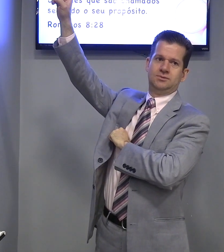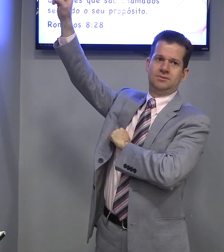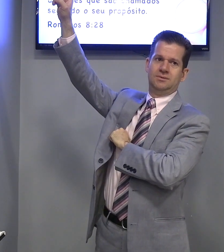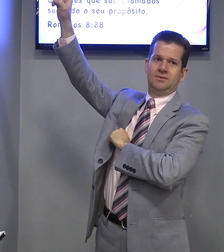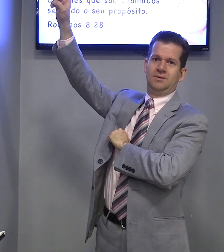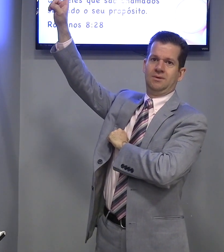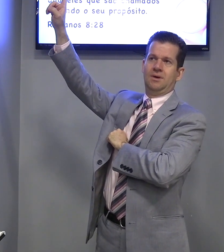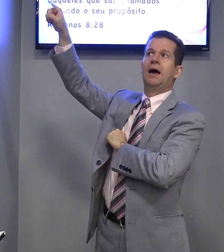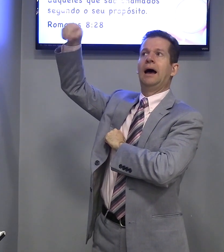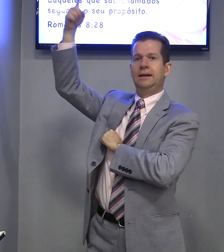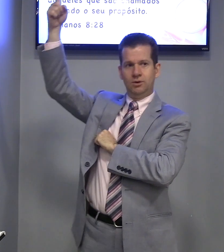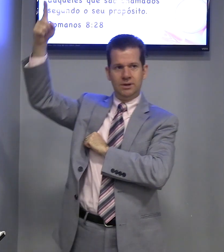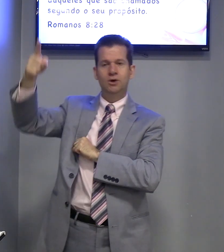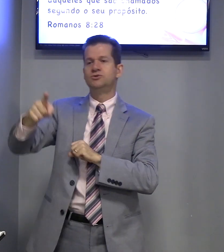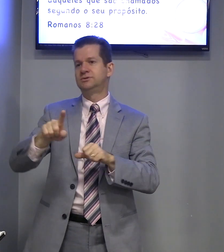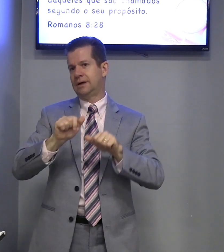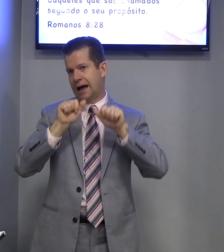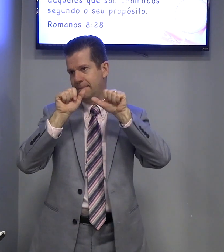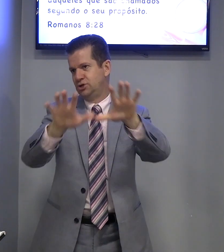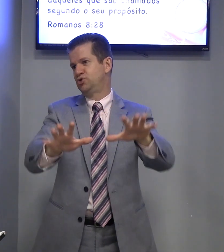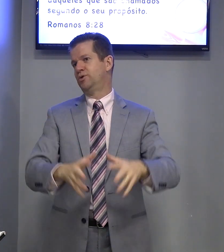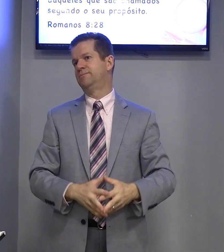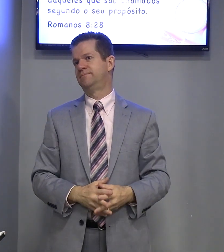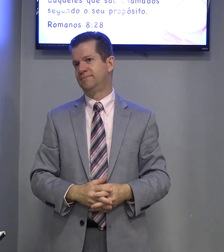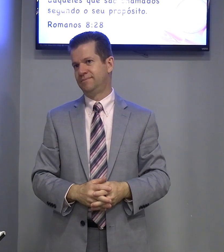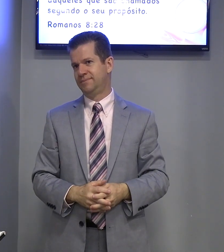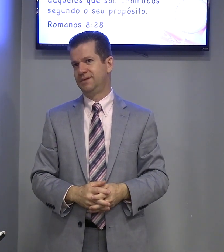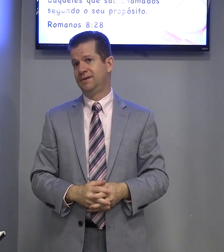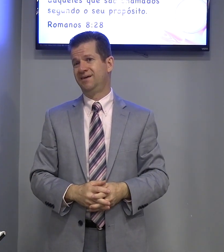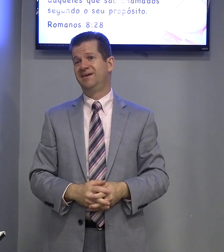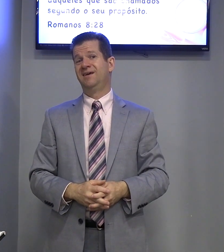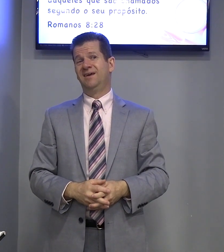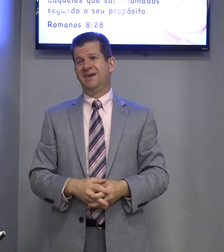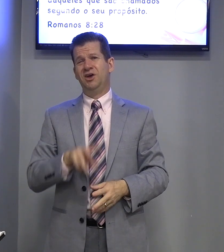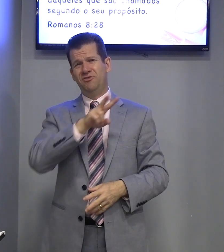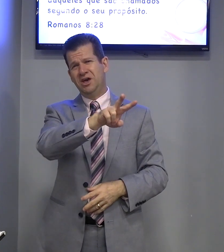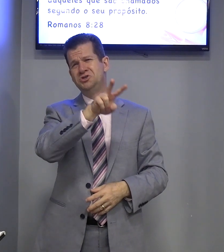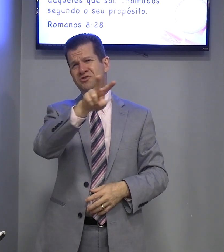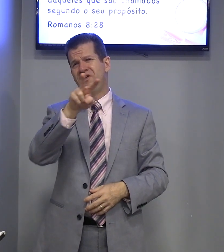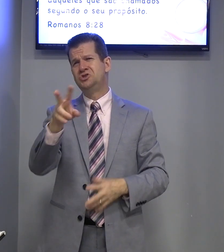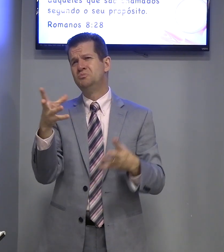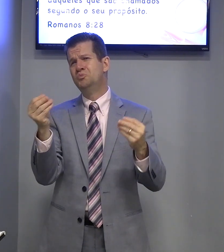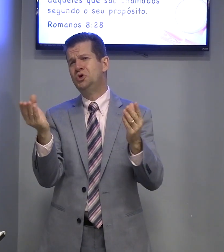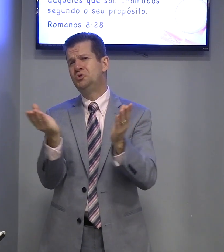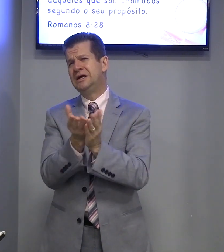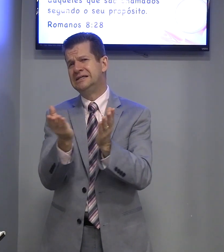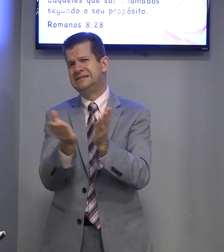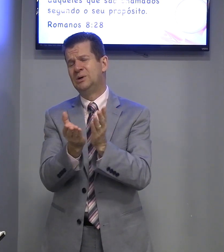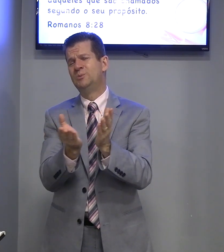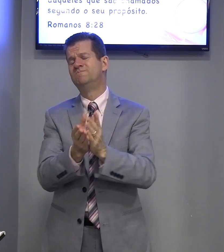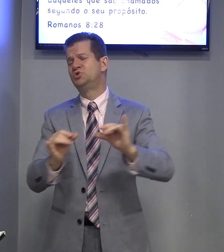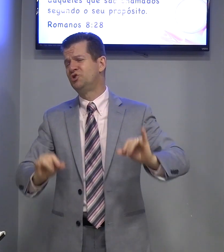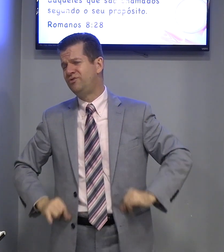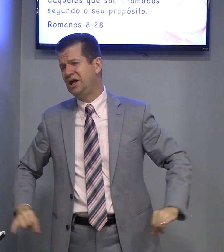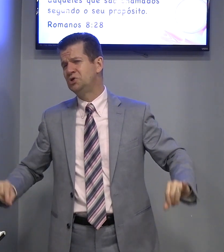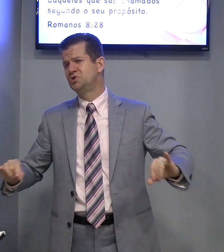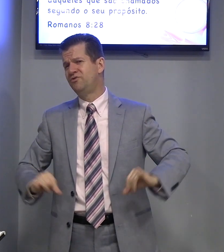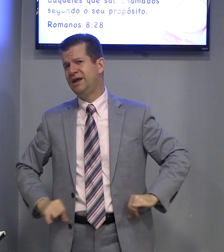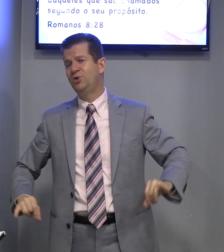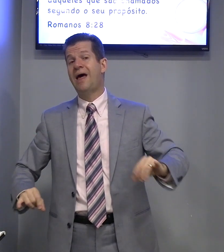Ainda o Deus, abençoa. Eu vejo, eu vejo muito cristão sofrendo, sofrendo